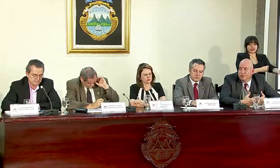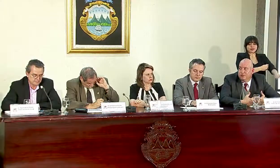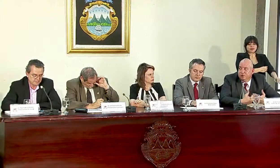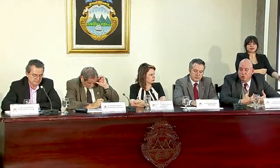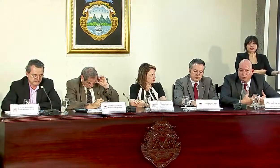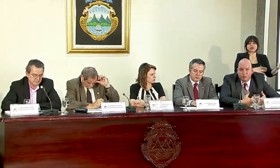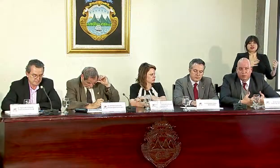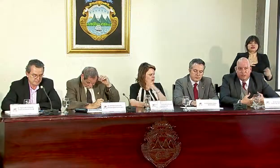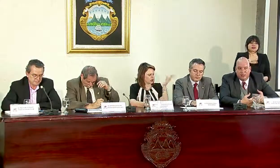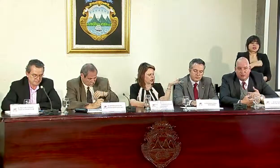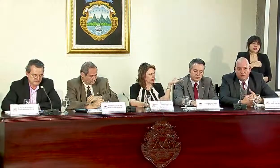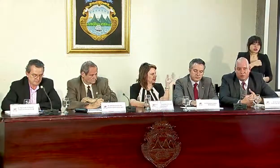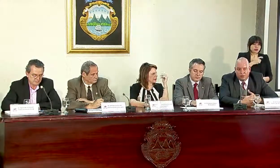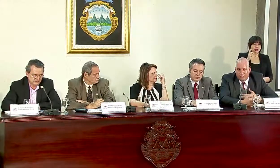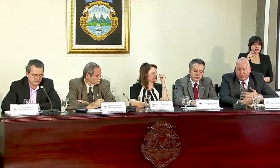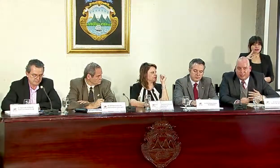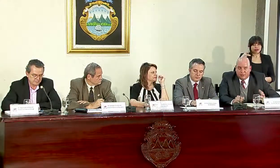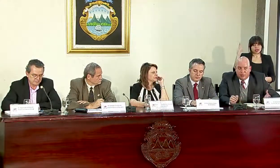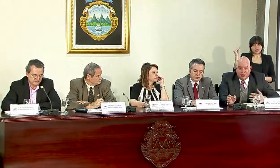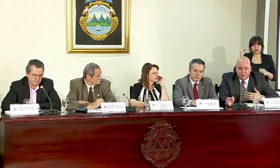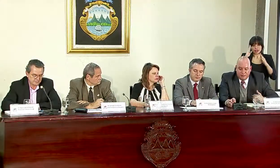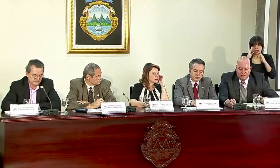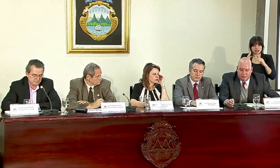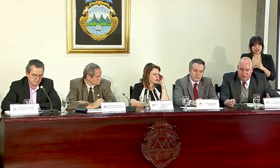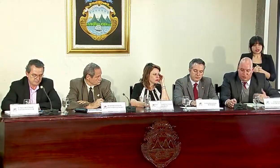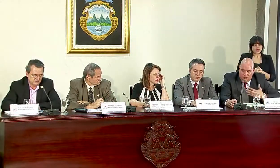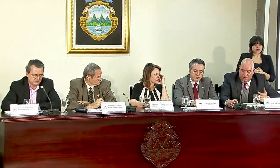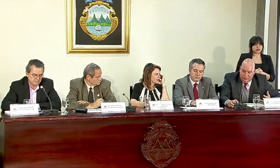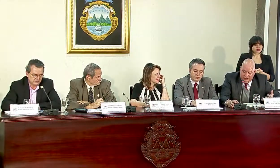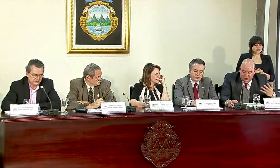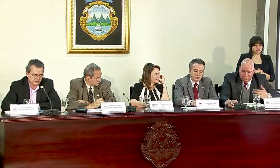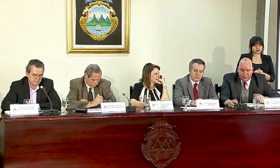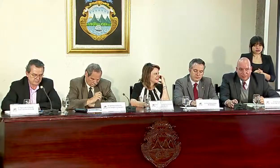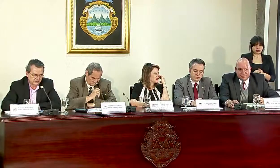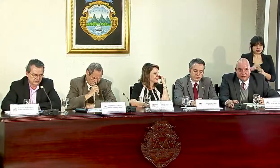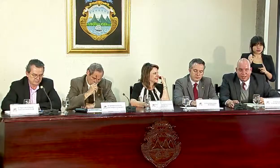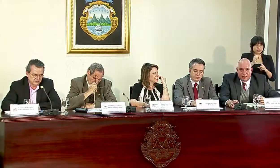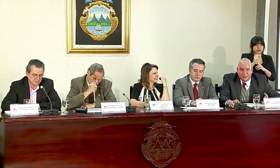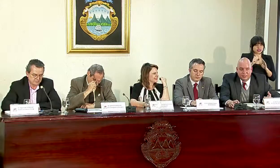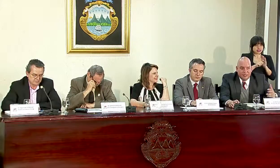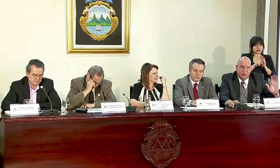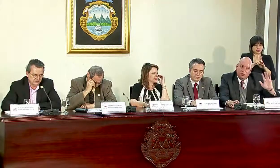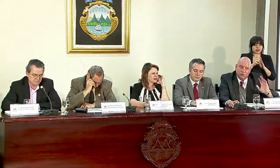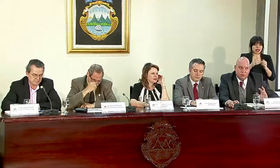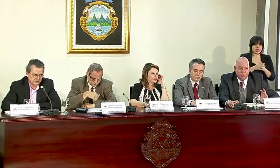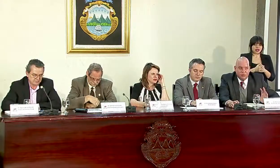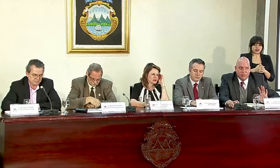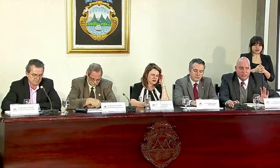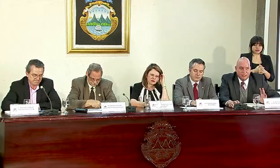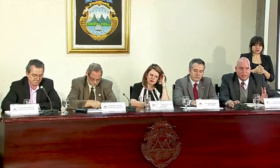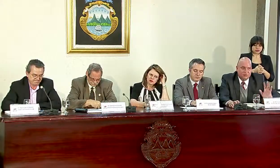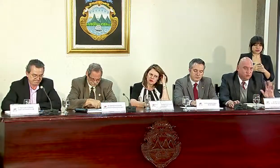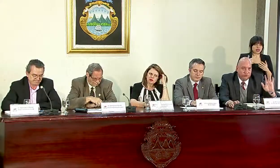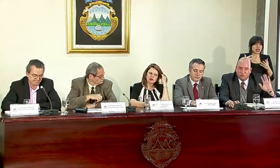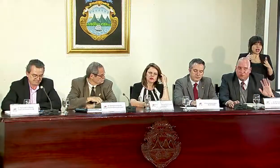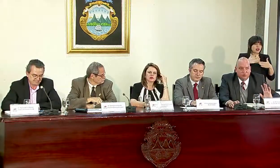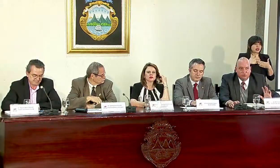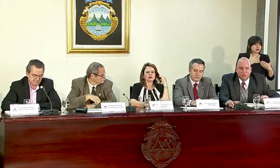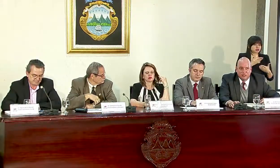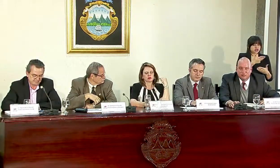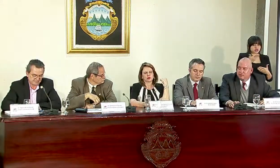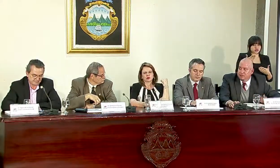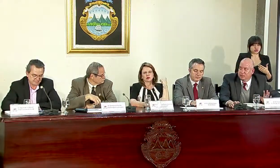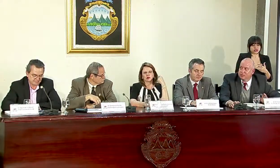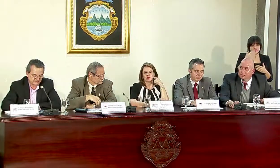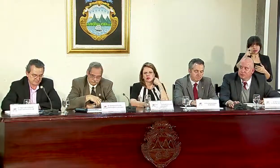Yo me disculpo porque debo atender una situación y quedo a disposición en